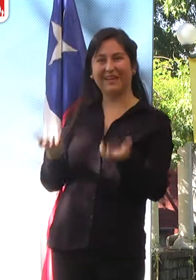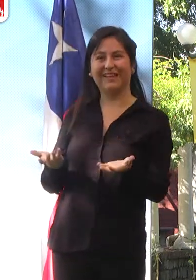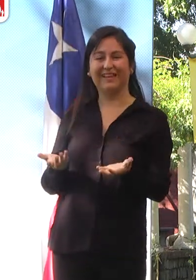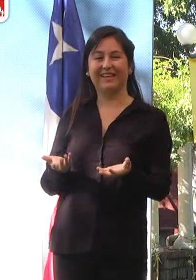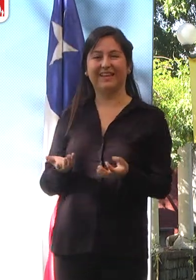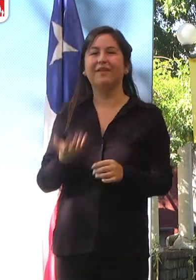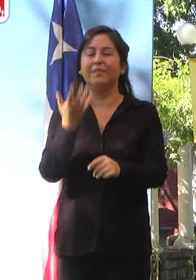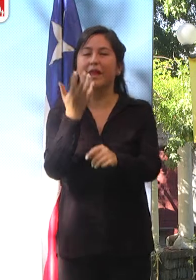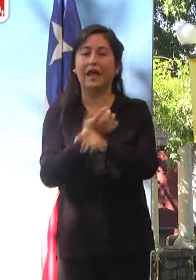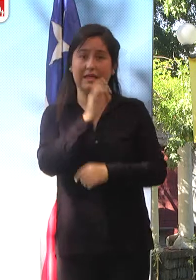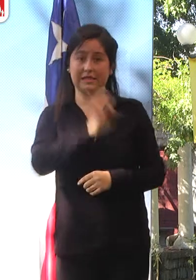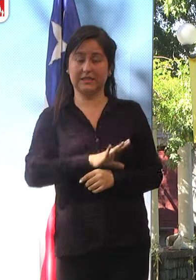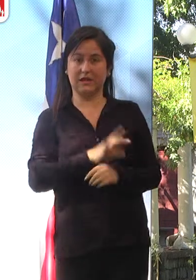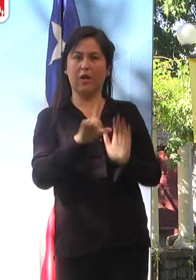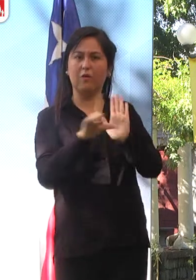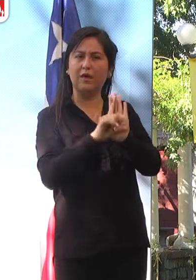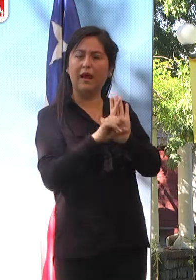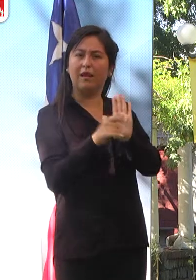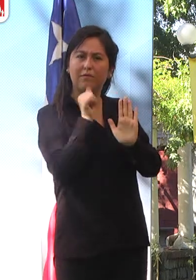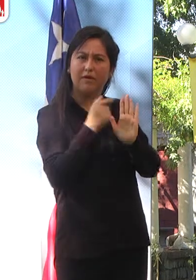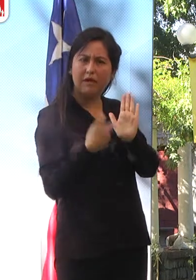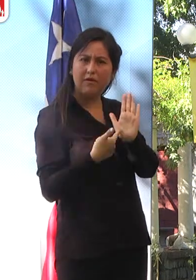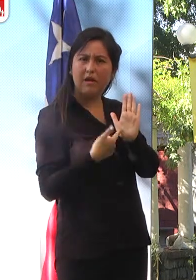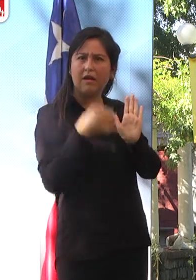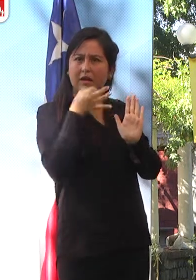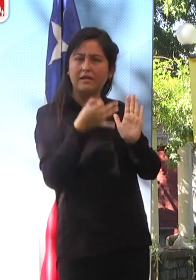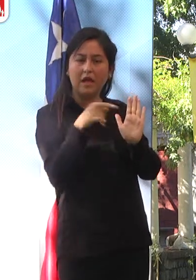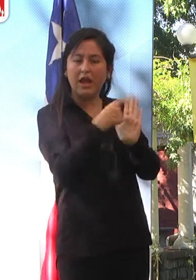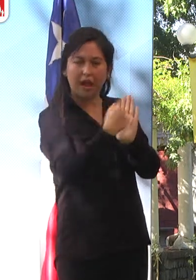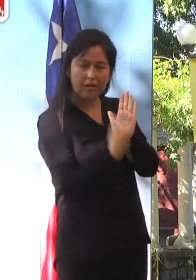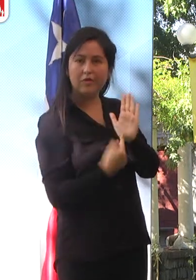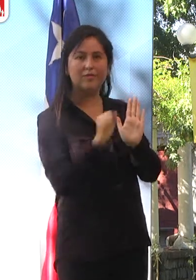Existía en Chile una ley vigente que decía que ellos no podían ser jueces.